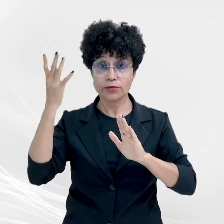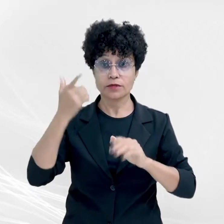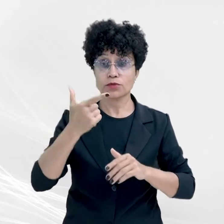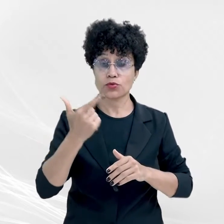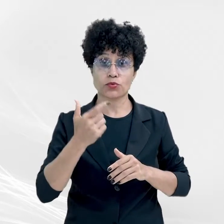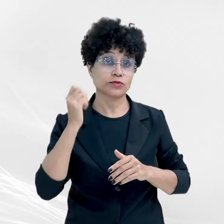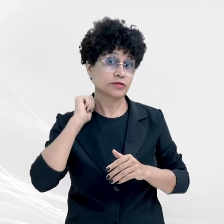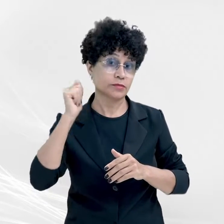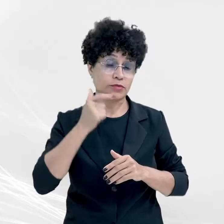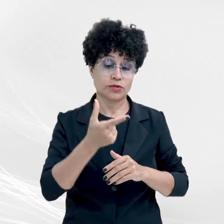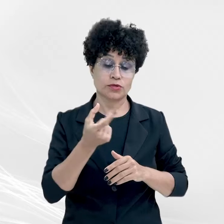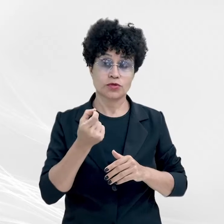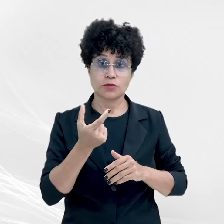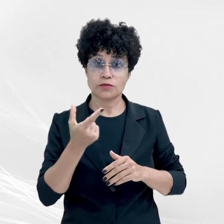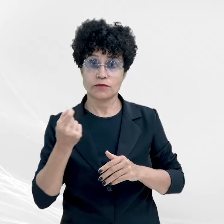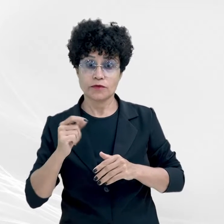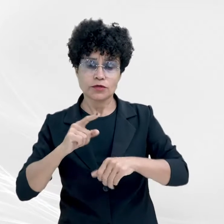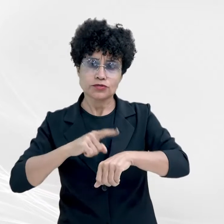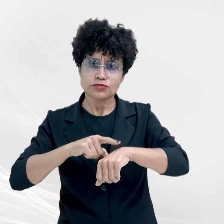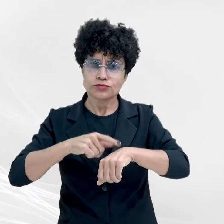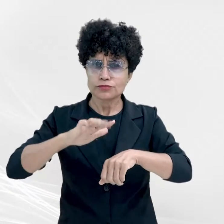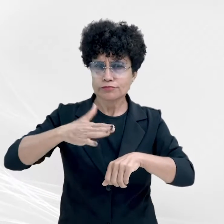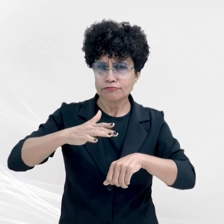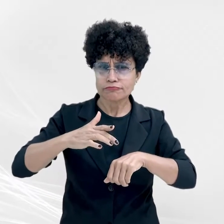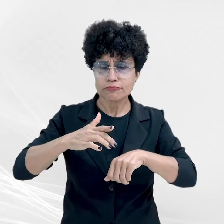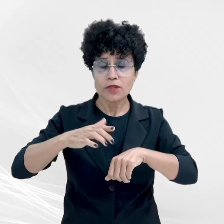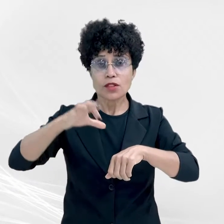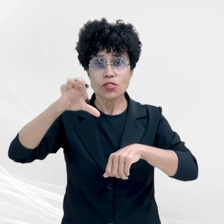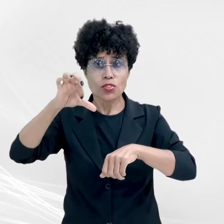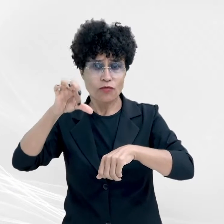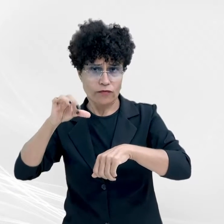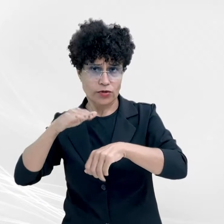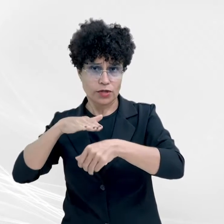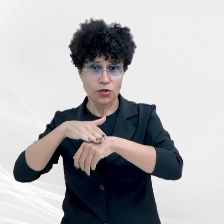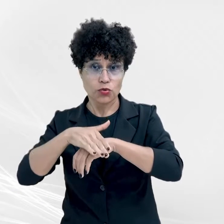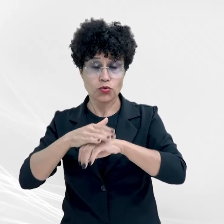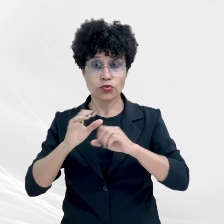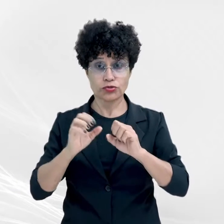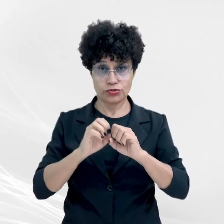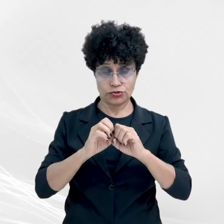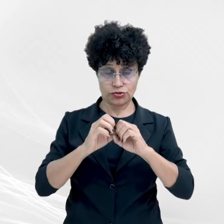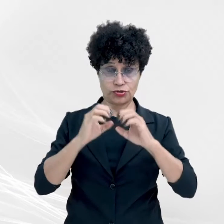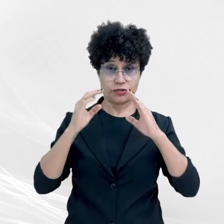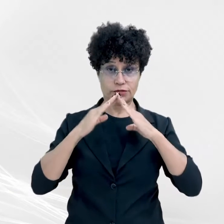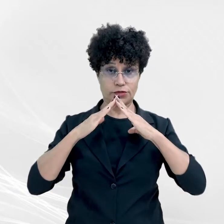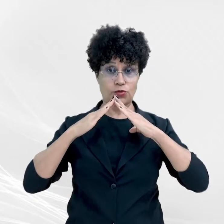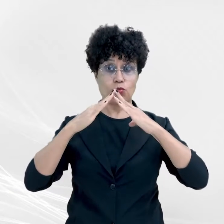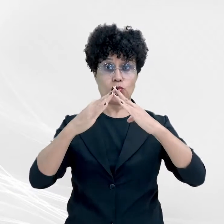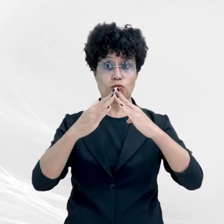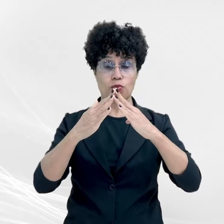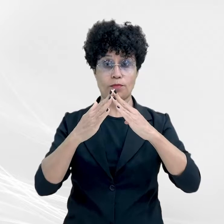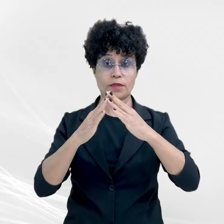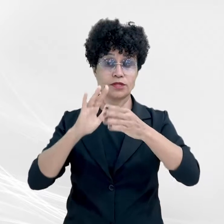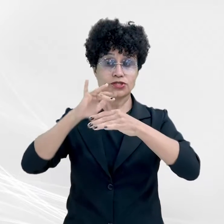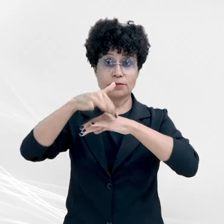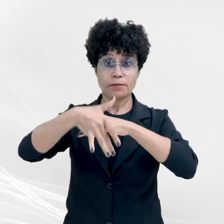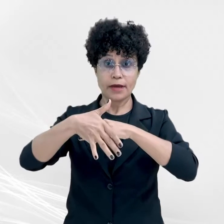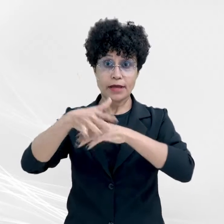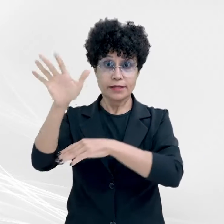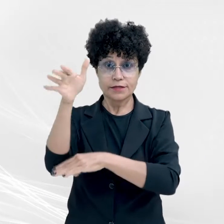2020, por volta das 21 horas, no condomínio Chapada dos Bandeirantes, bairro Chácara dos Pinheiros,